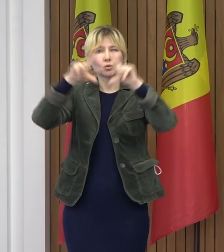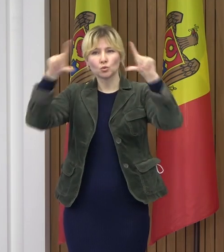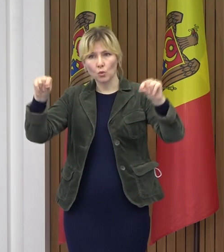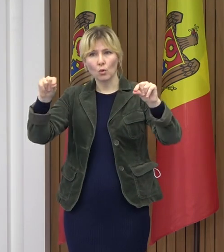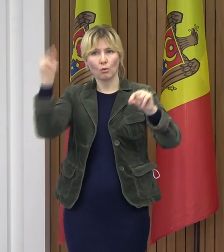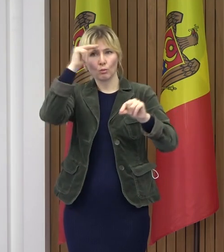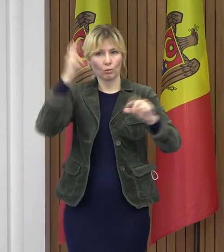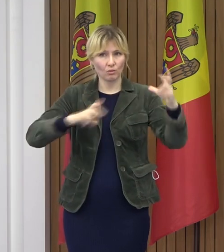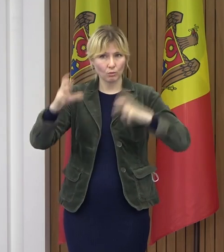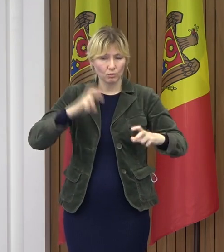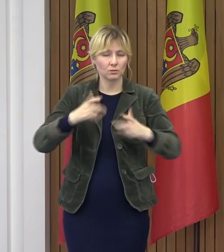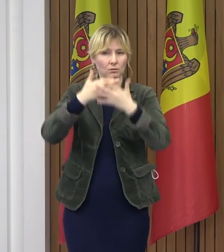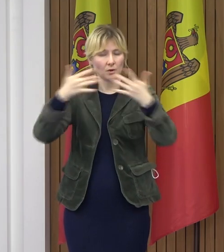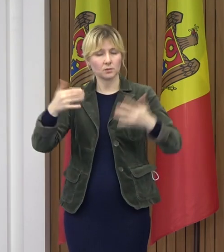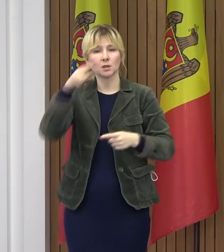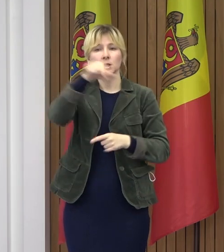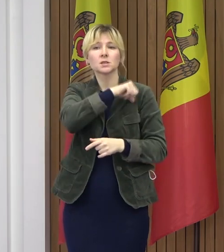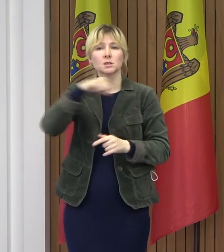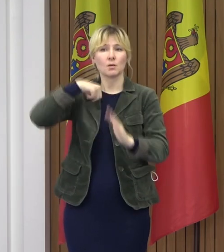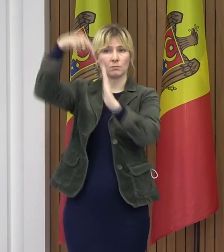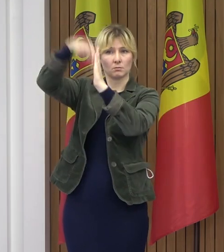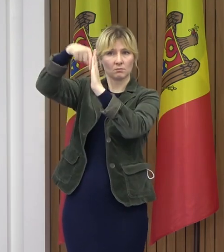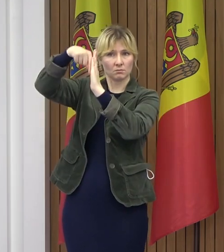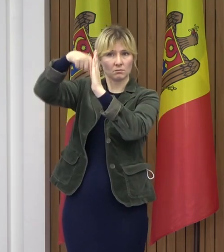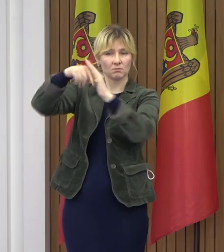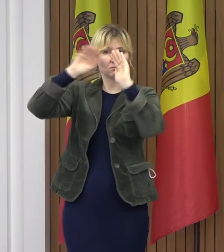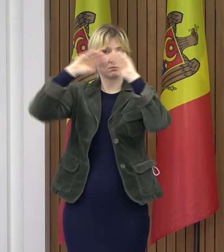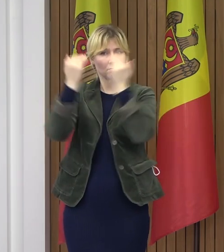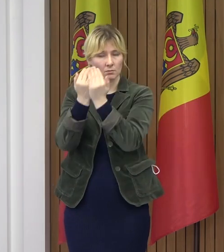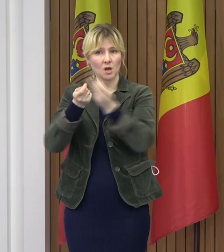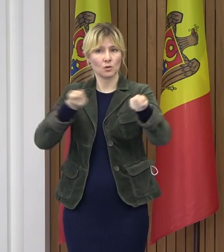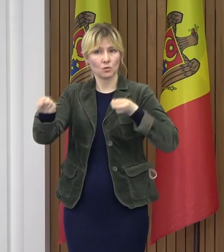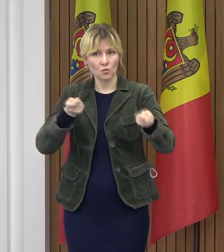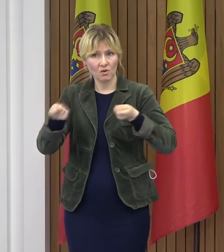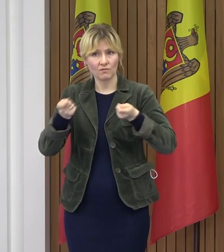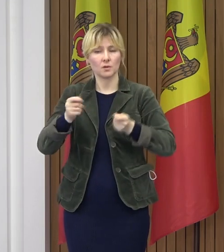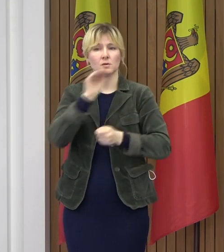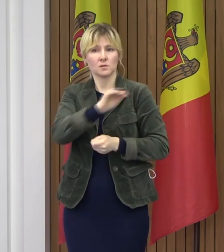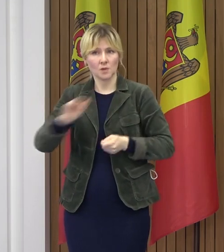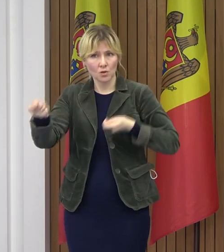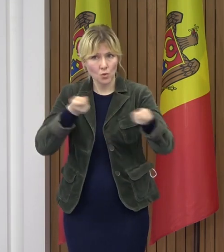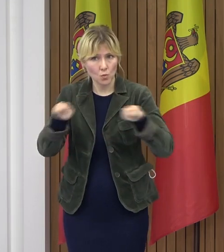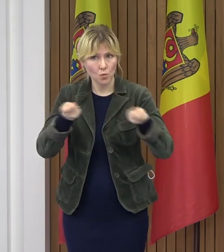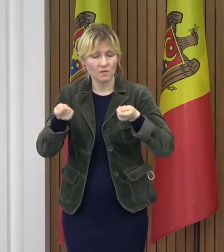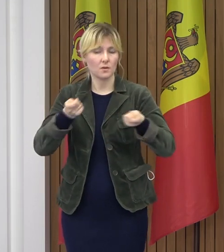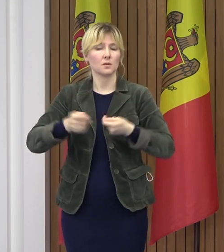1 și 2, împreună cu administrațiile școlilor, grădinițelor,